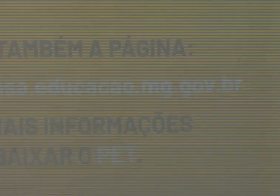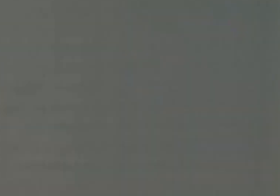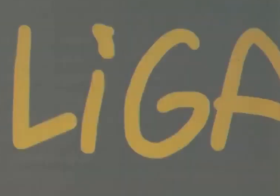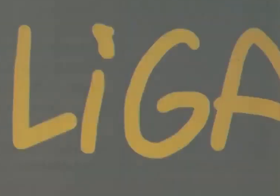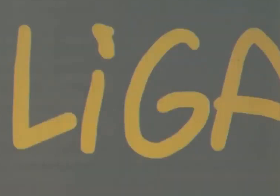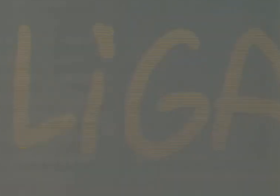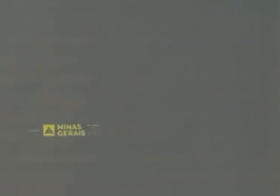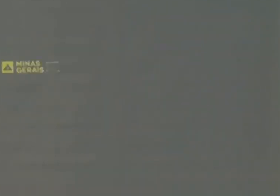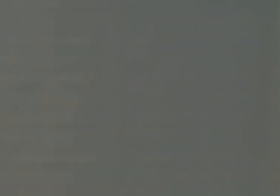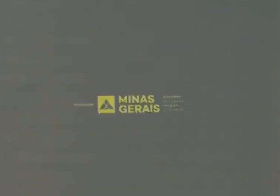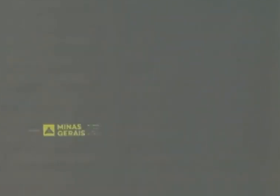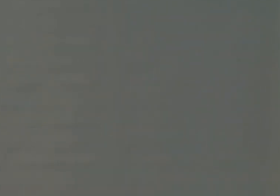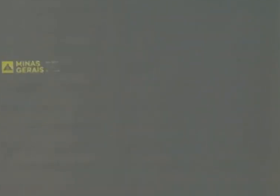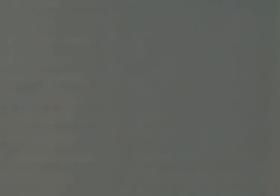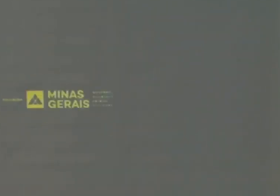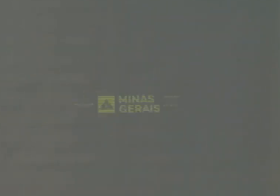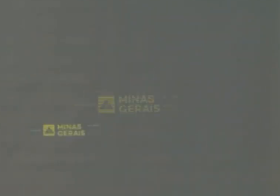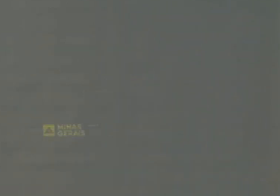Se liga.